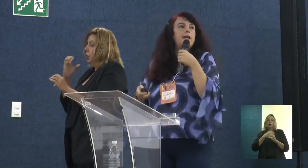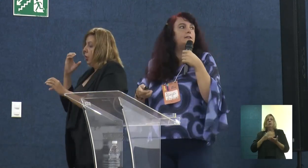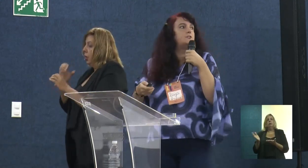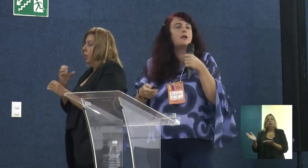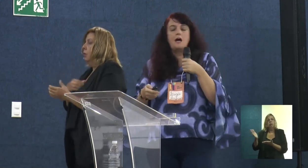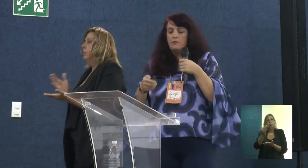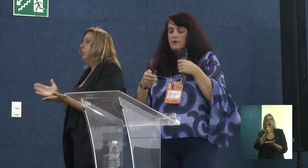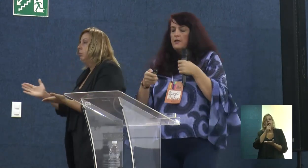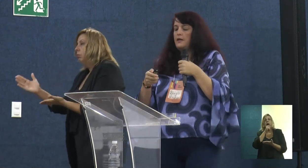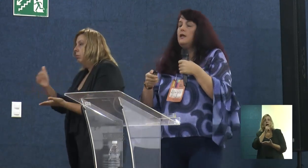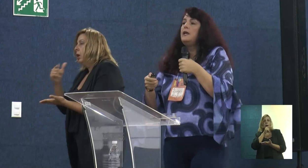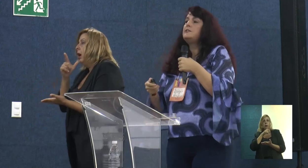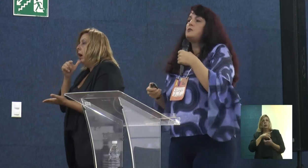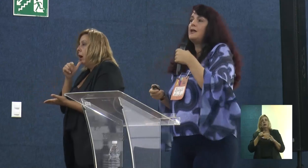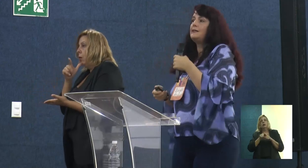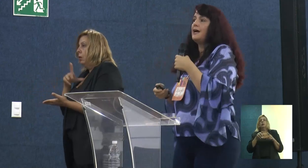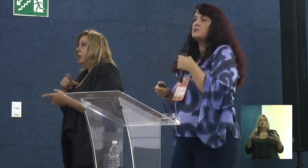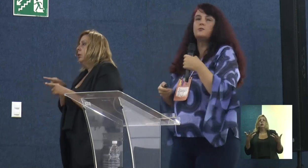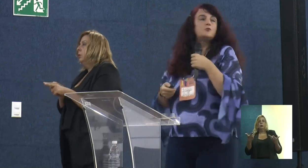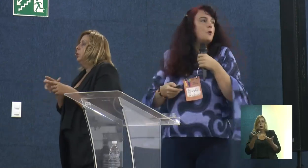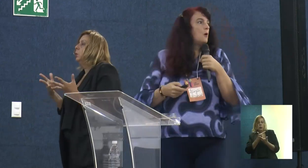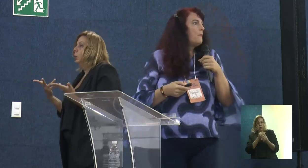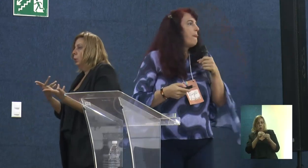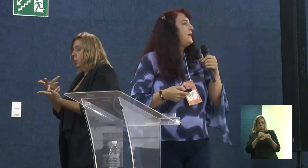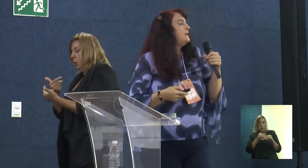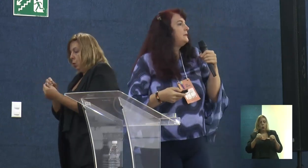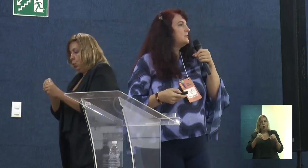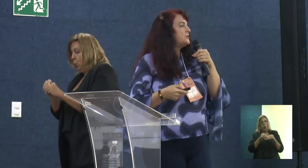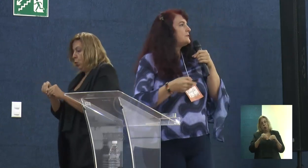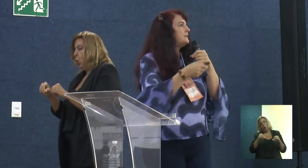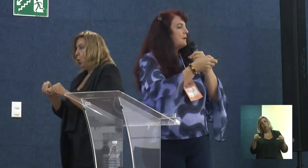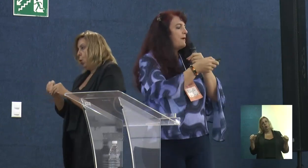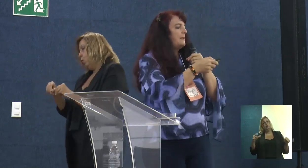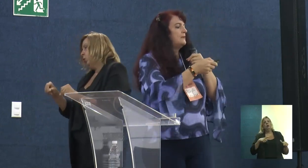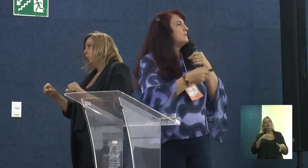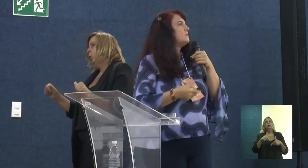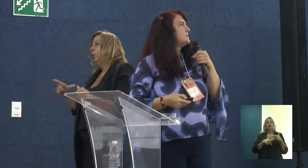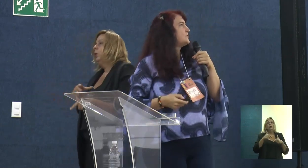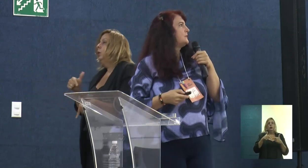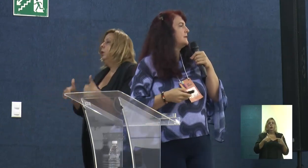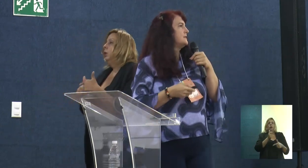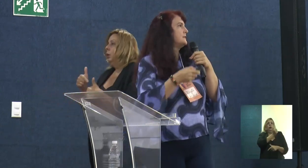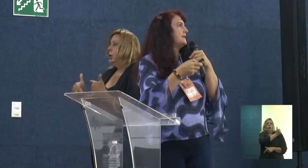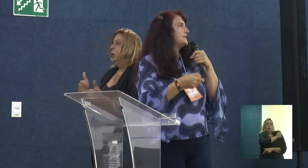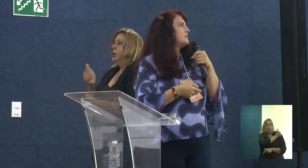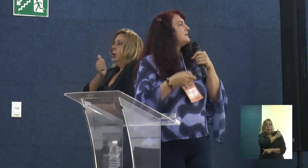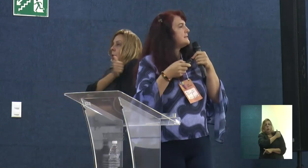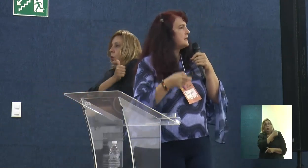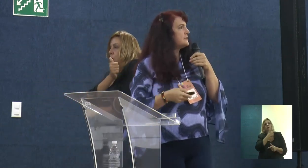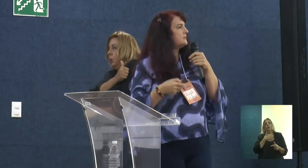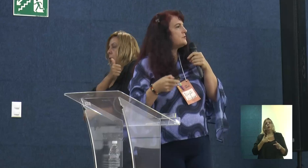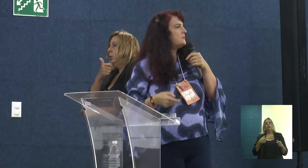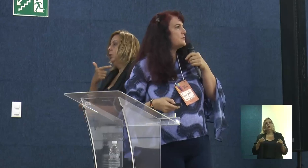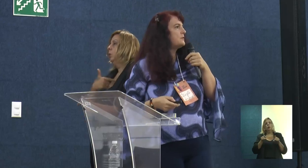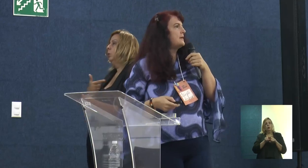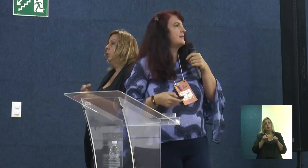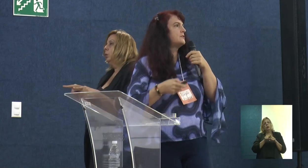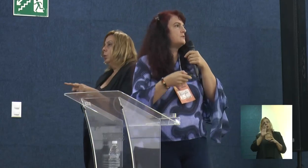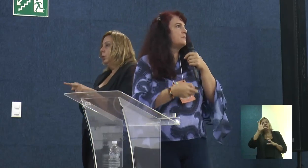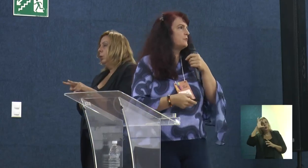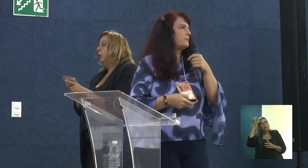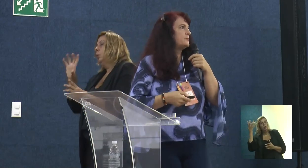fazer a coleta de água e de qualidade do solo. Então, a gente está trabalhando com os estudantes nessa questão das